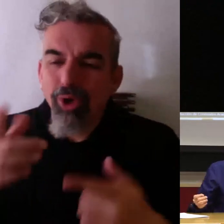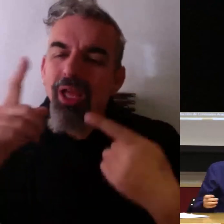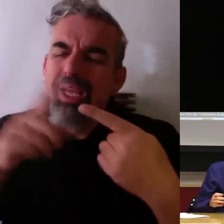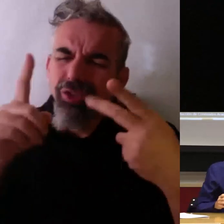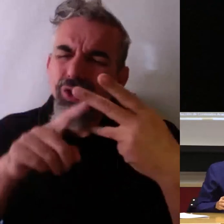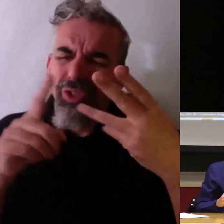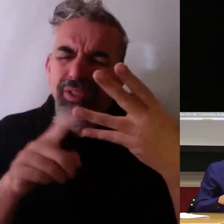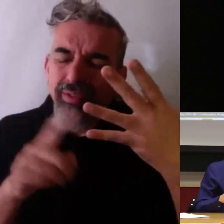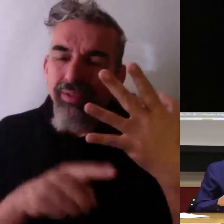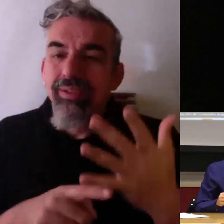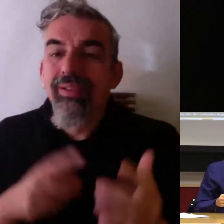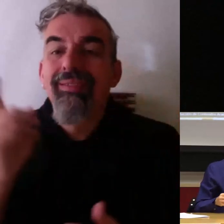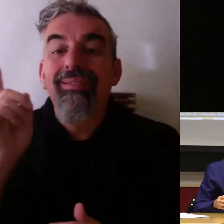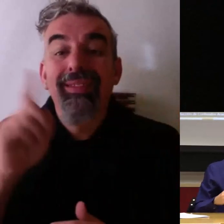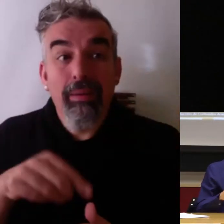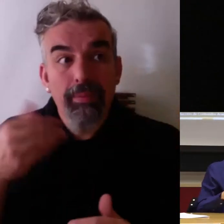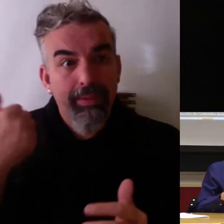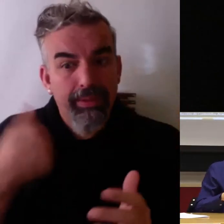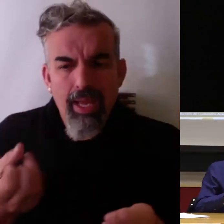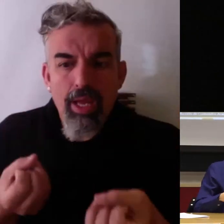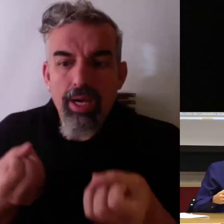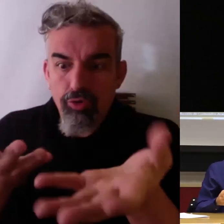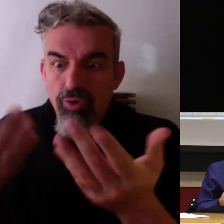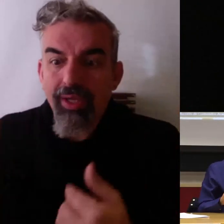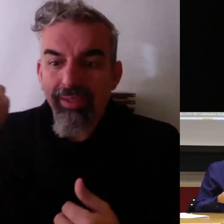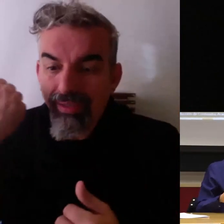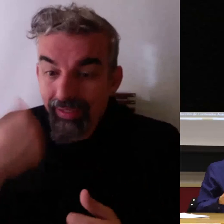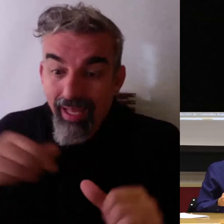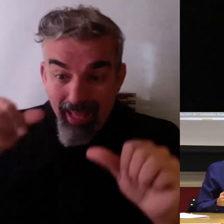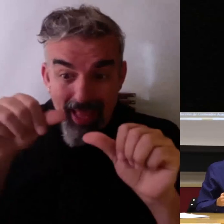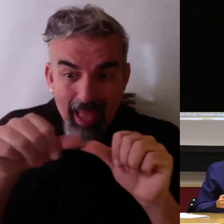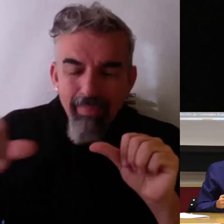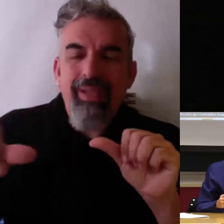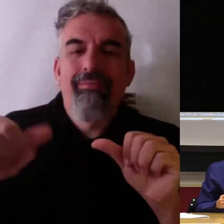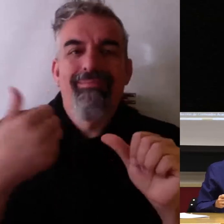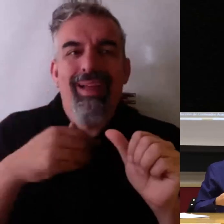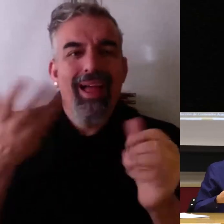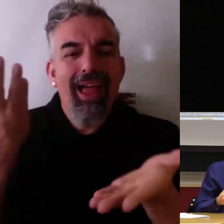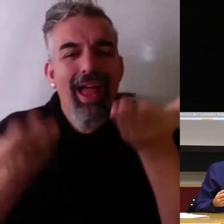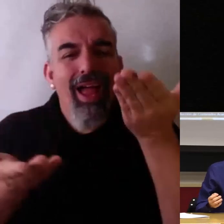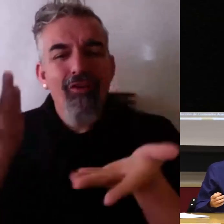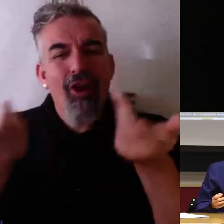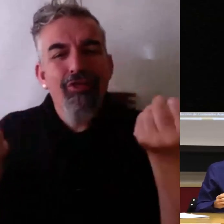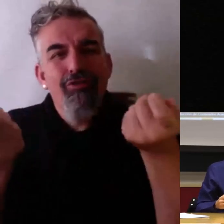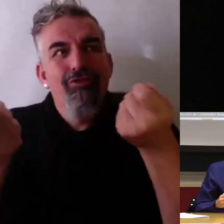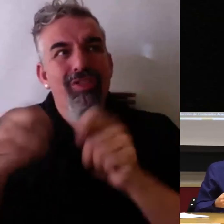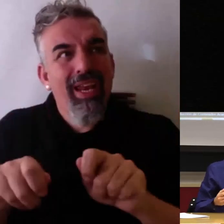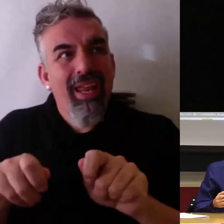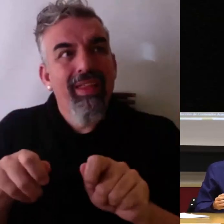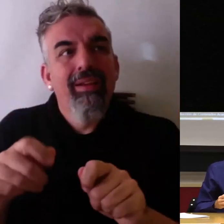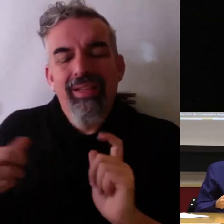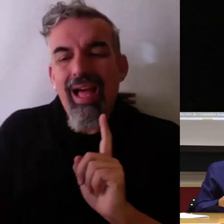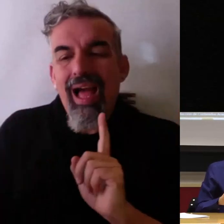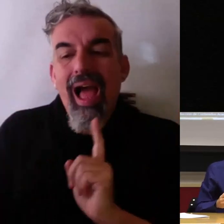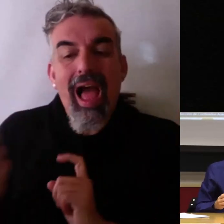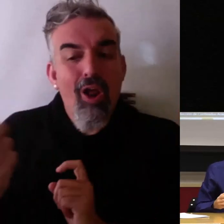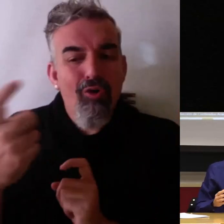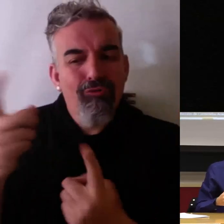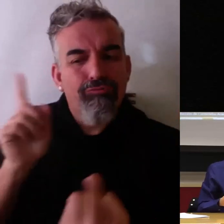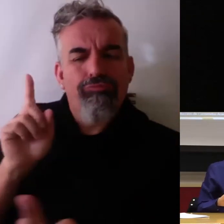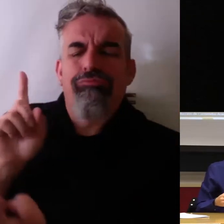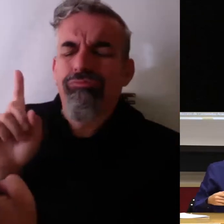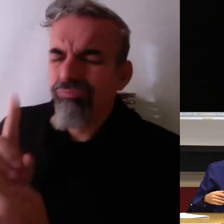da feedback y una vez que ya se ha cerrado esa evaluación también acercarse a los estudiantes y preguntarles